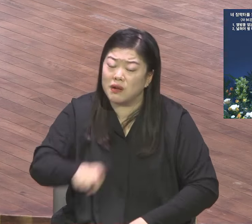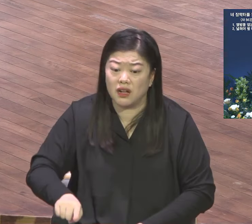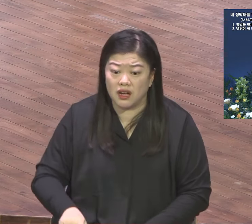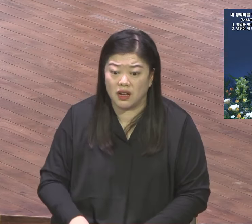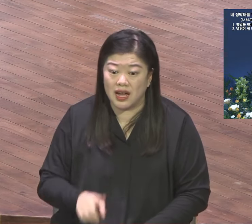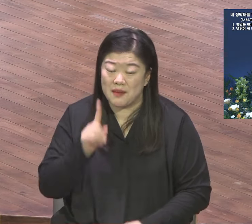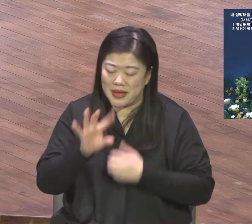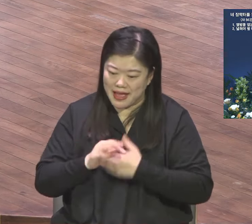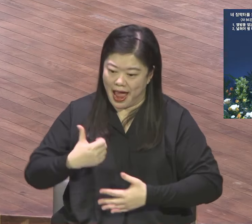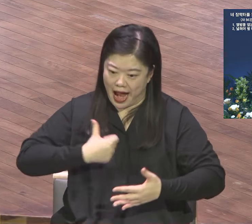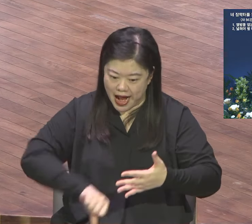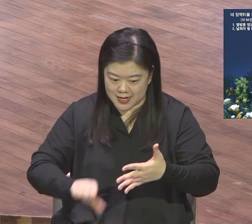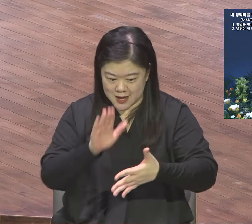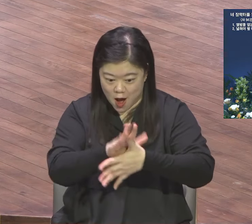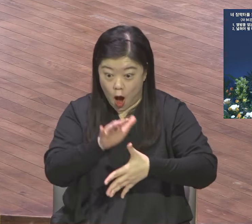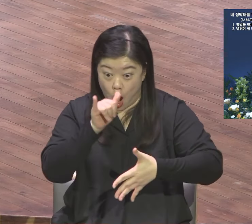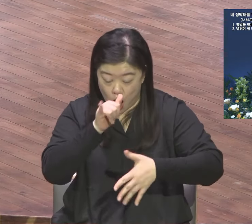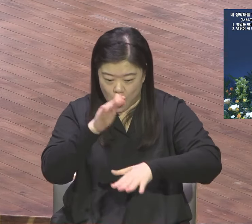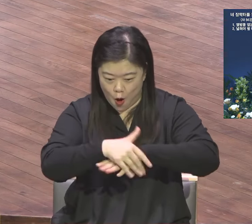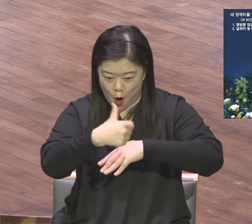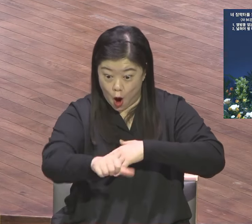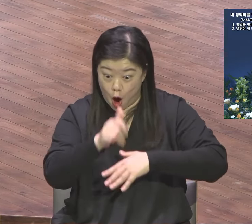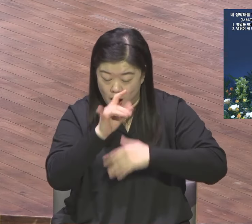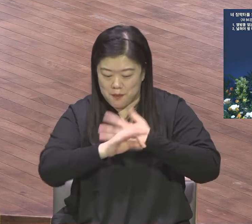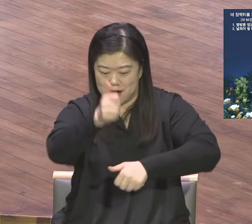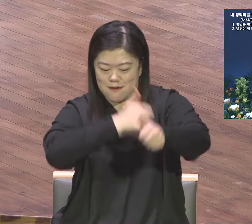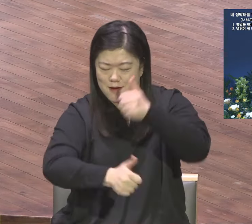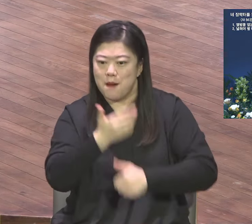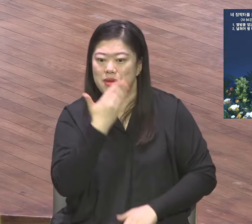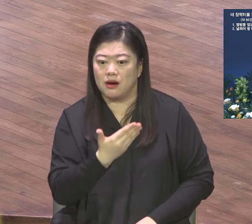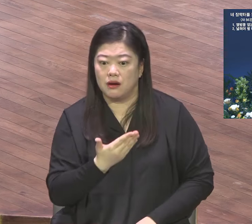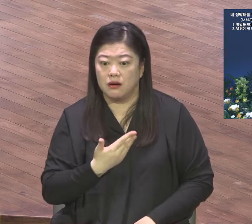안 되는 소리 혜지성이 없는 소리 허황된 말씀